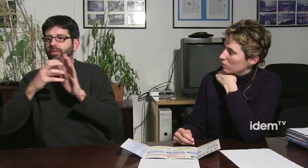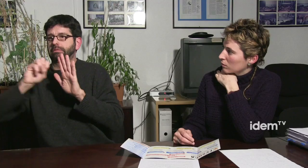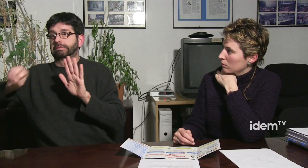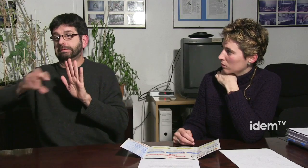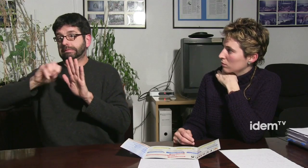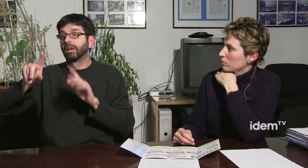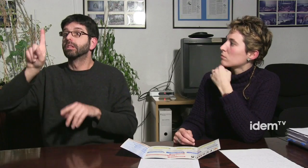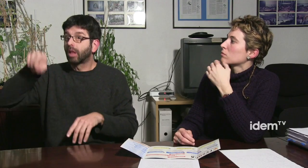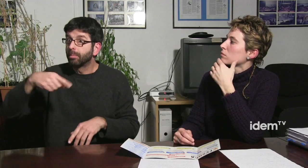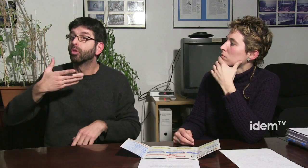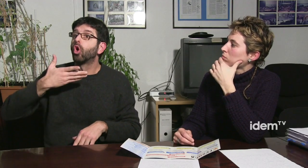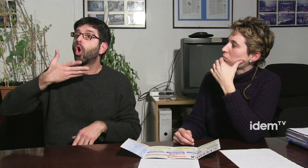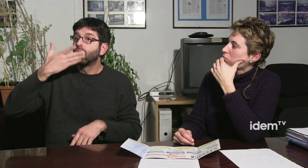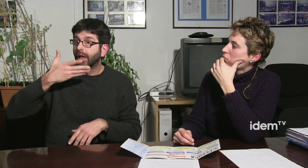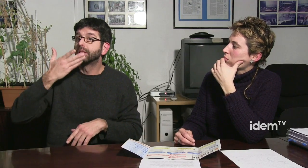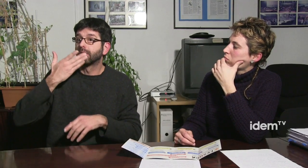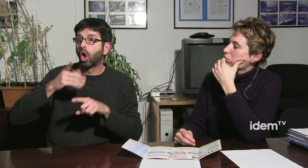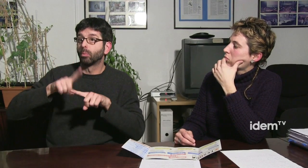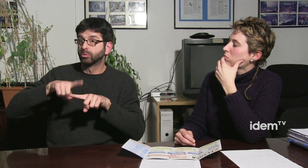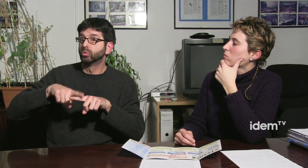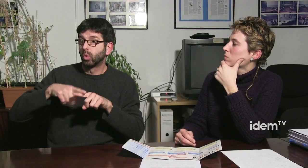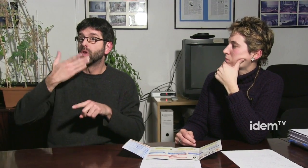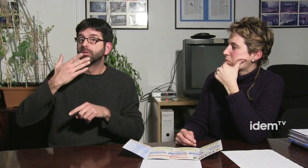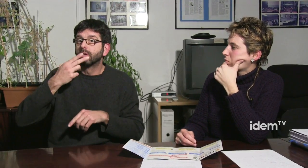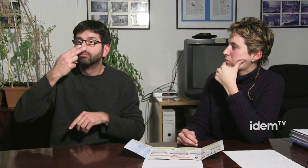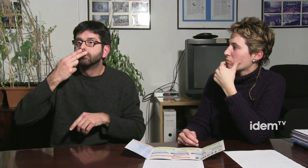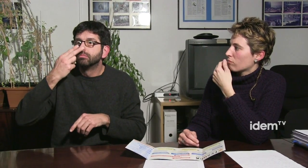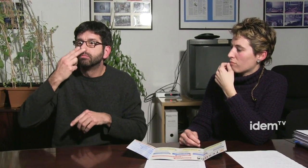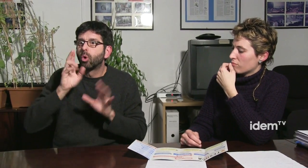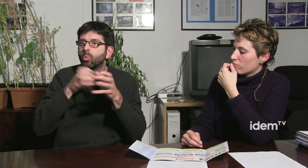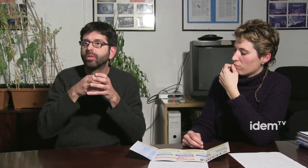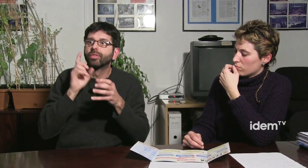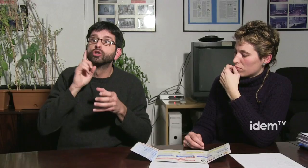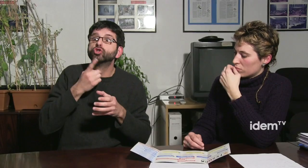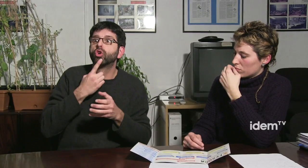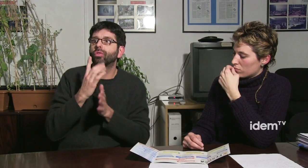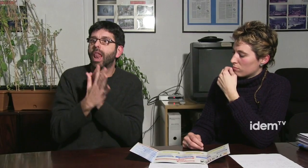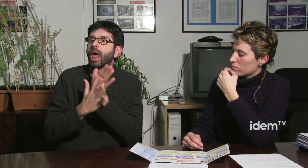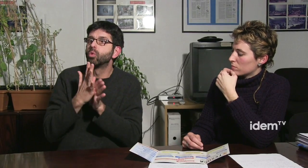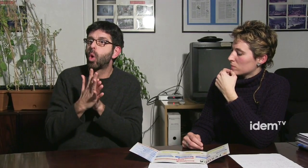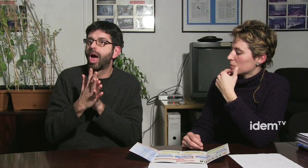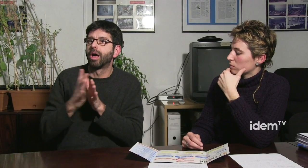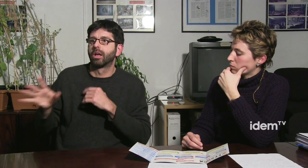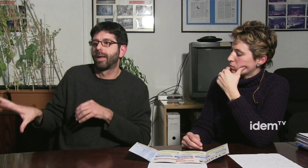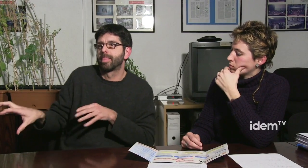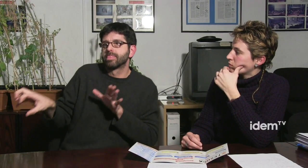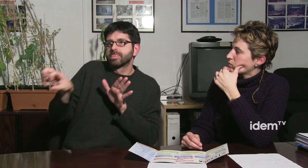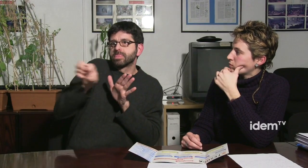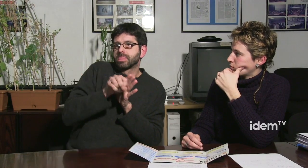ha molta gent que contacta perquè pensa ostres que interessant i poden d